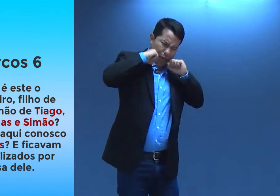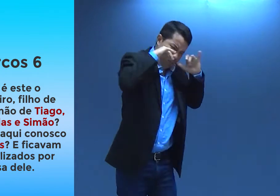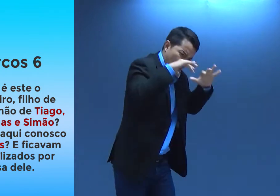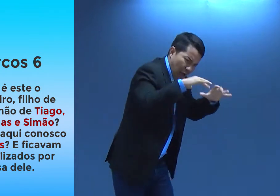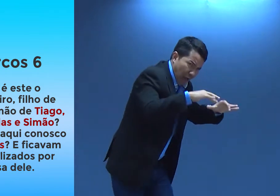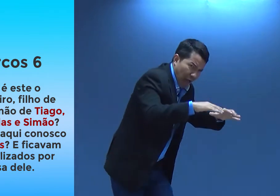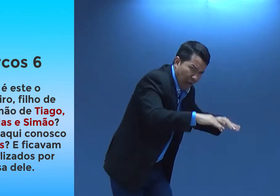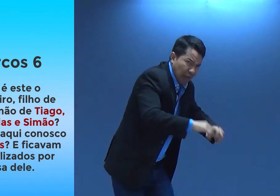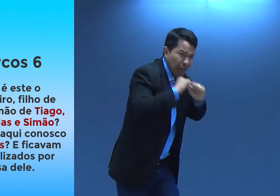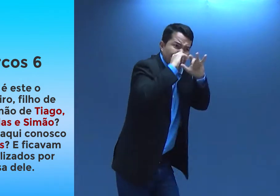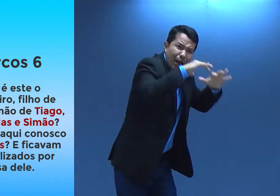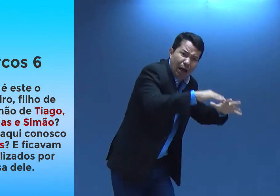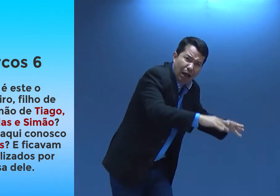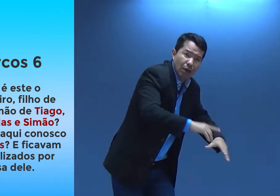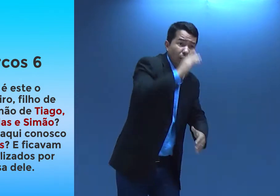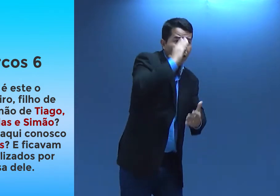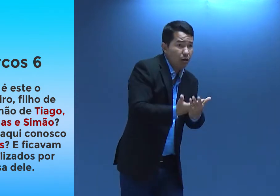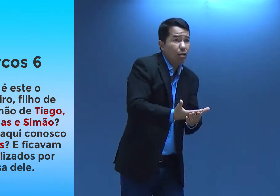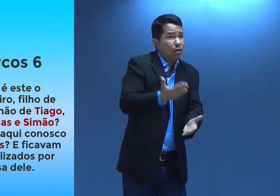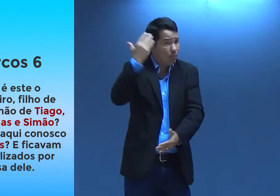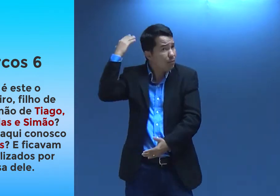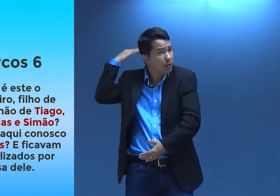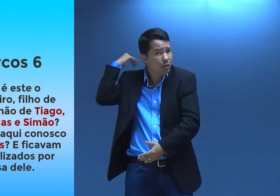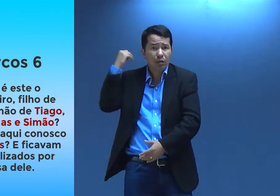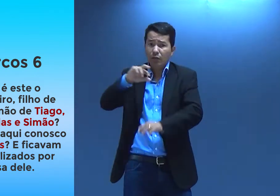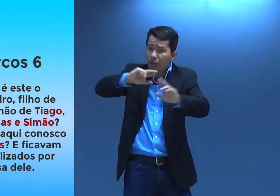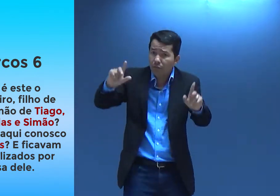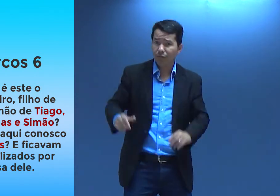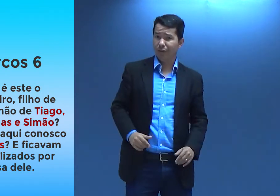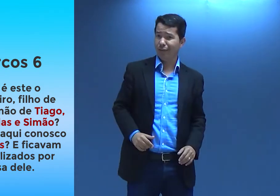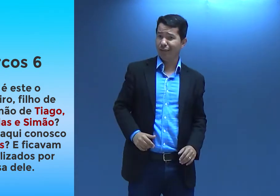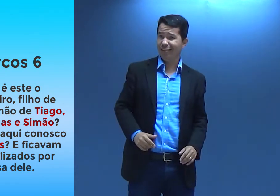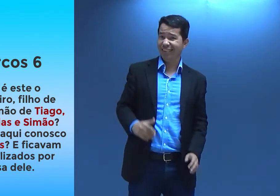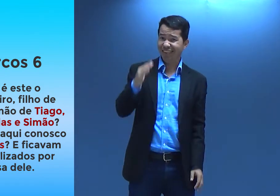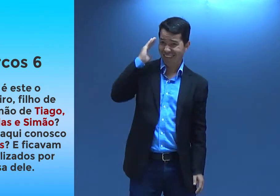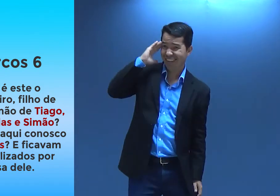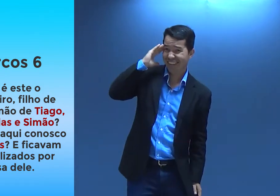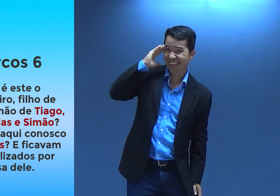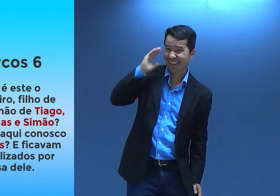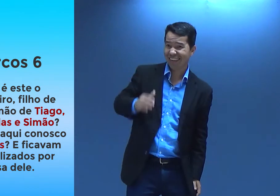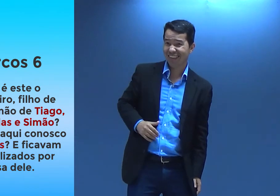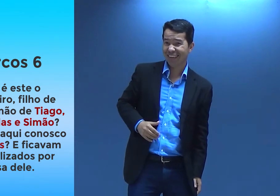iria dar para você. Bênçãos e bênçãos. Eles acreditavam nisso no passado, né? É diferente.